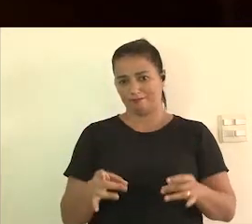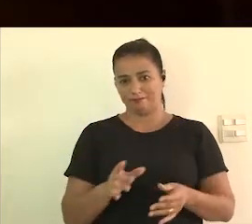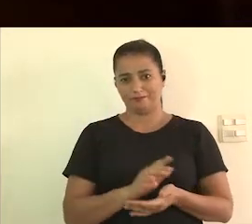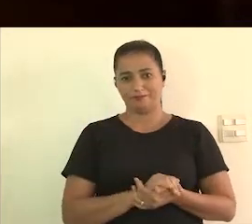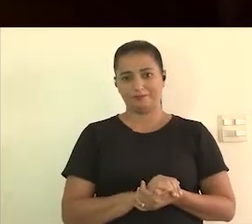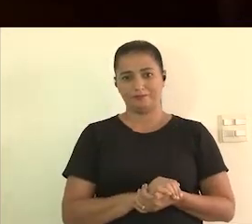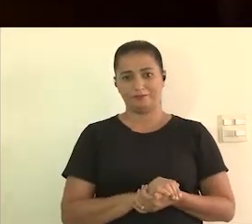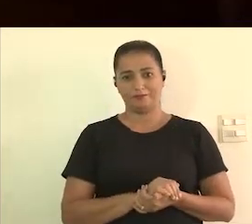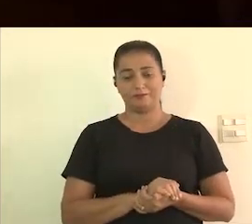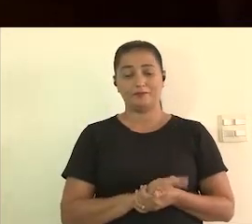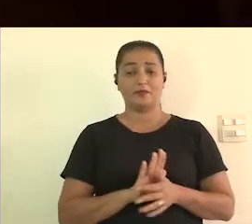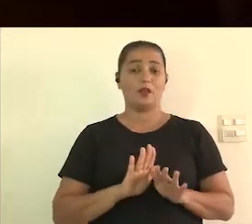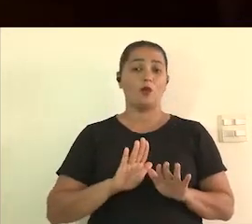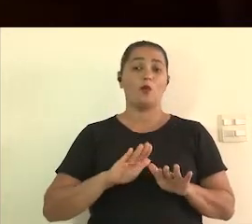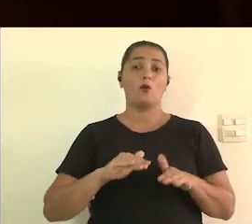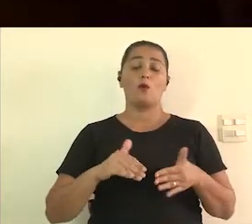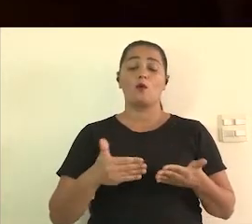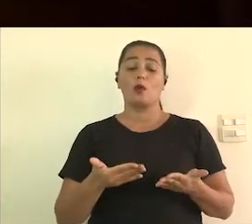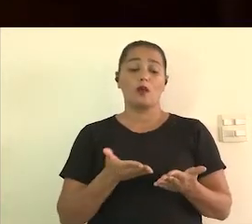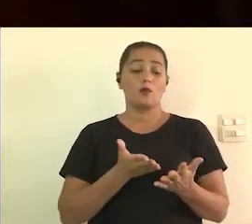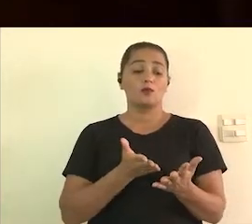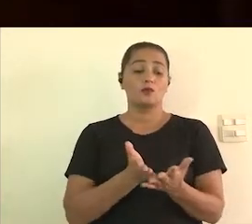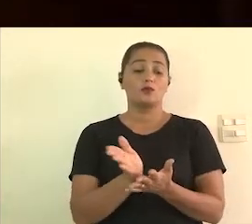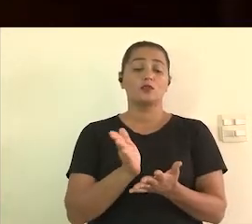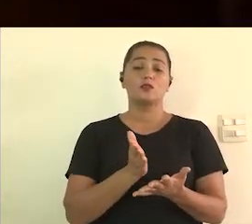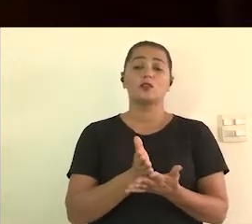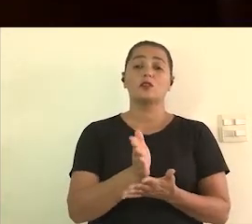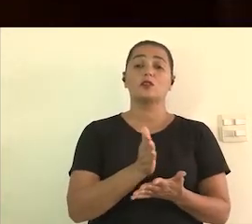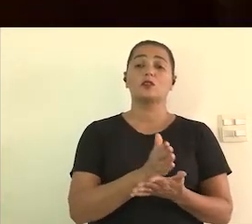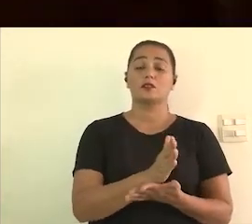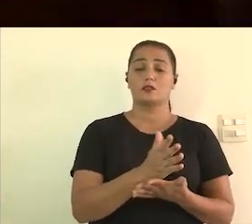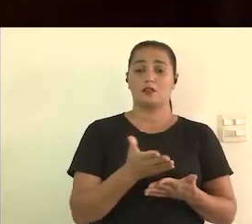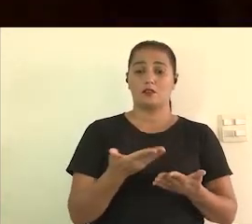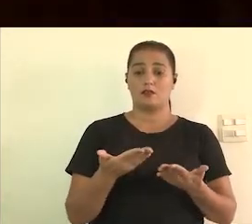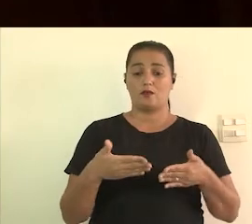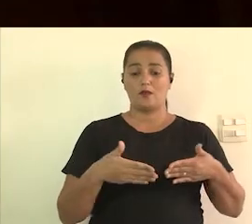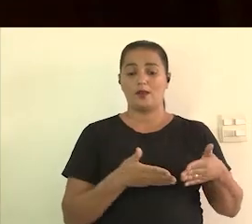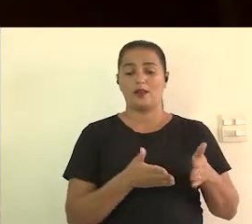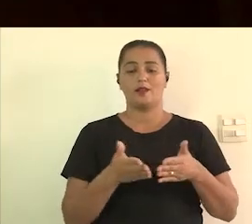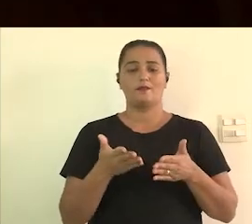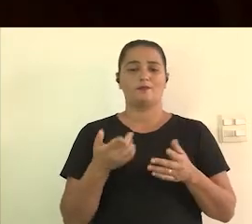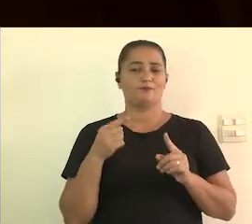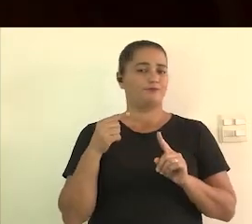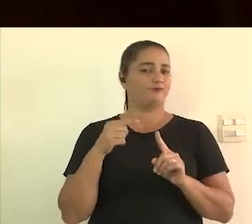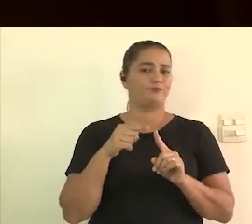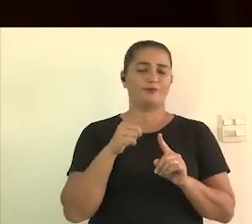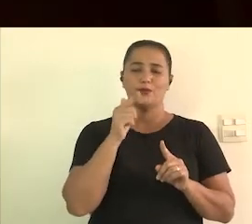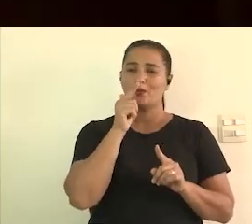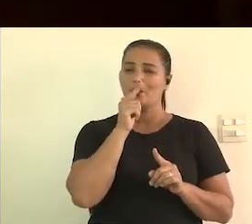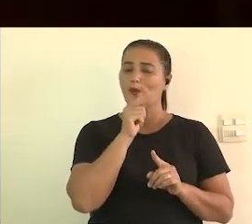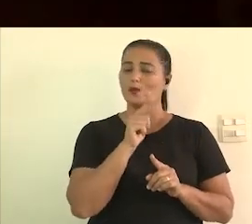então quais são os caminhos de atingir o público e de conquistar esse público